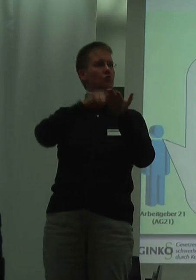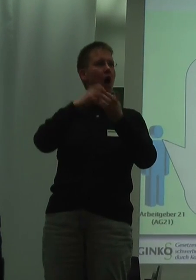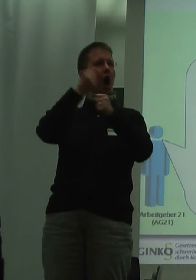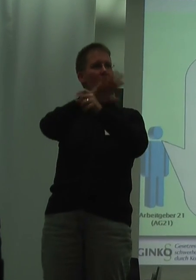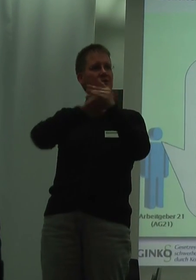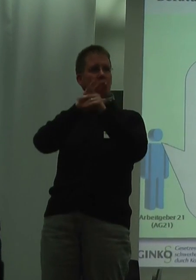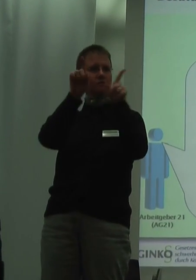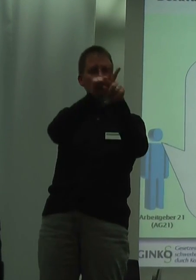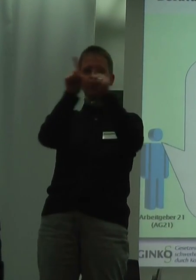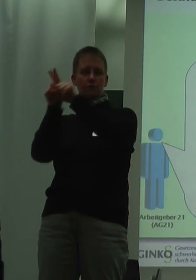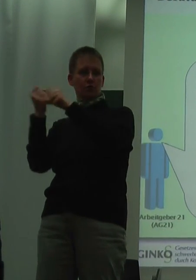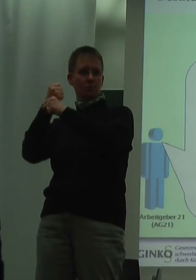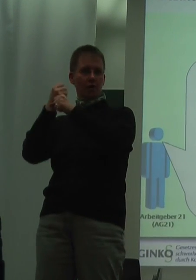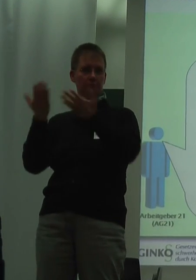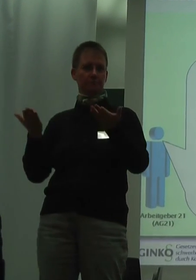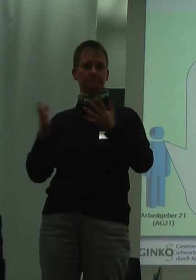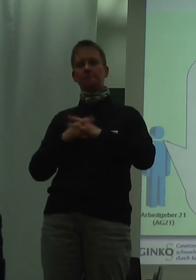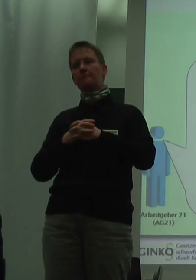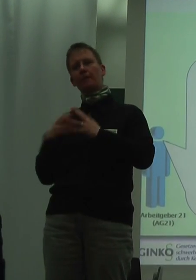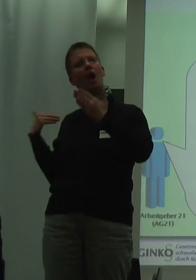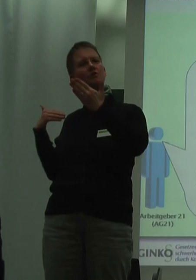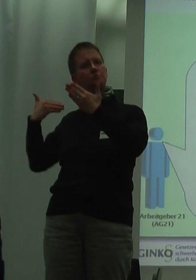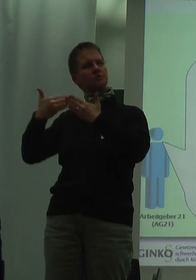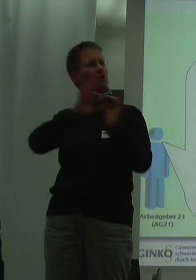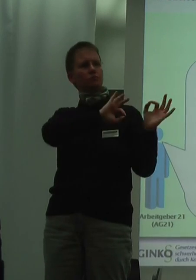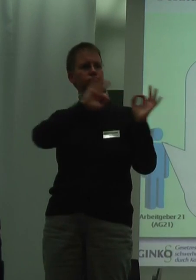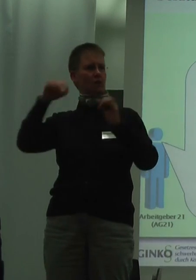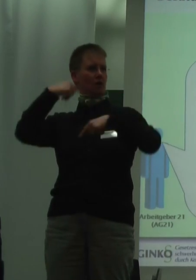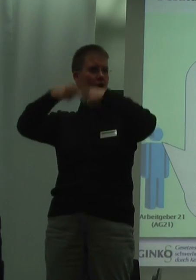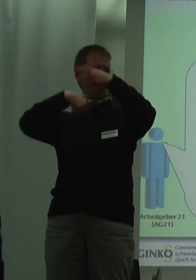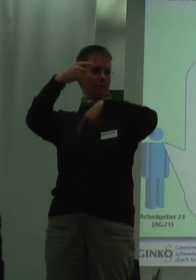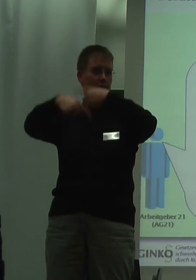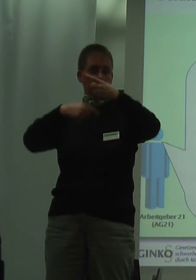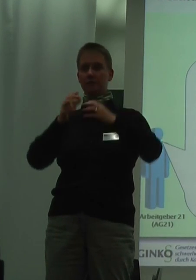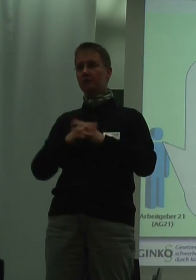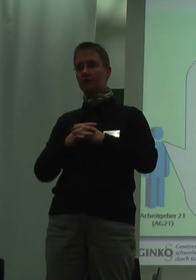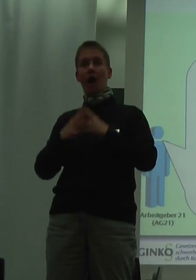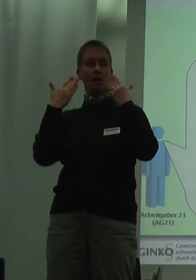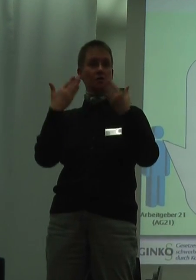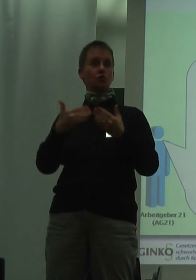einzurichten. Also es hat bisher immer funktioniert. Ist natürlich auch das A und O der Kommunikation.